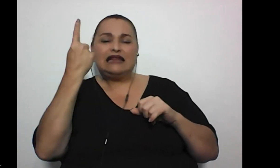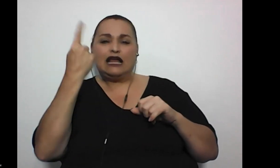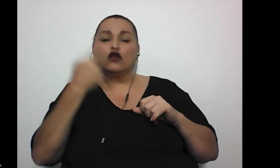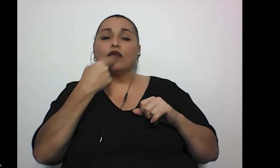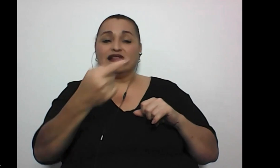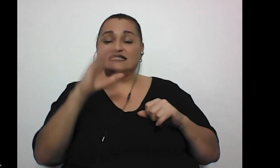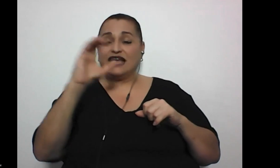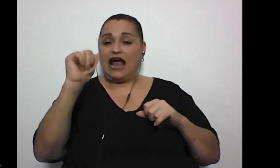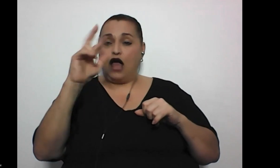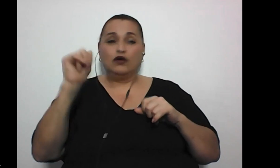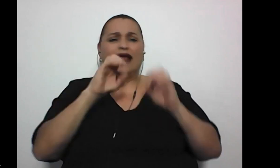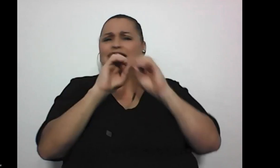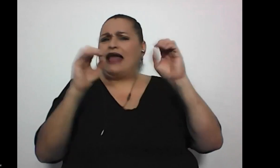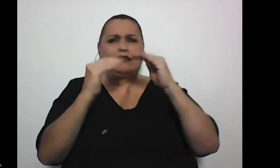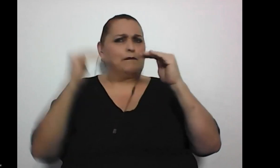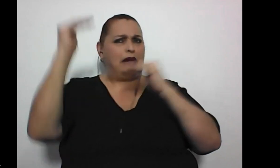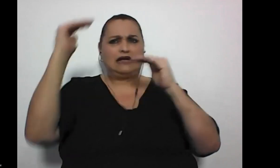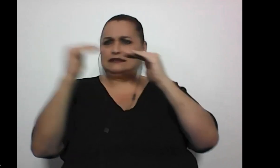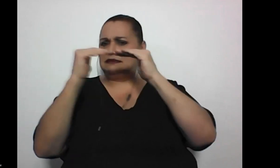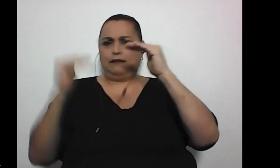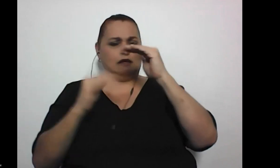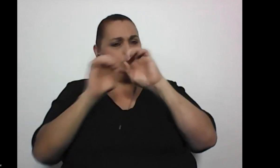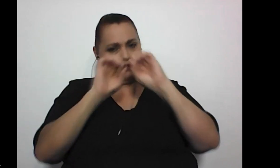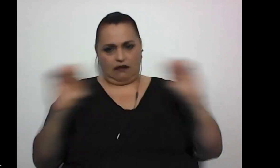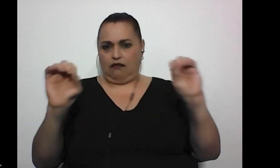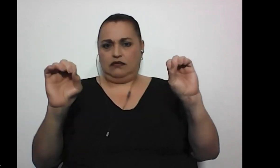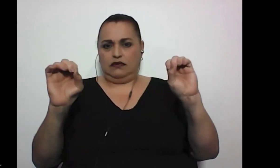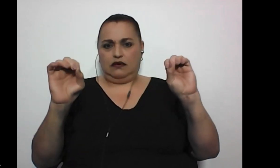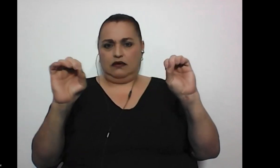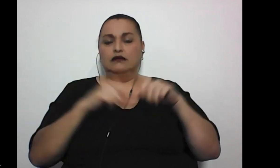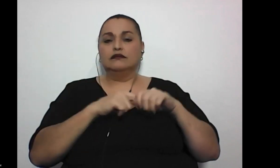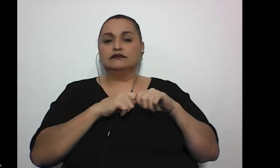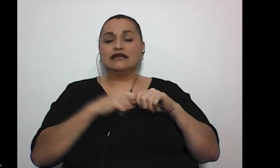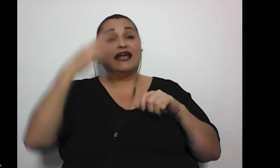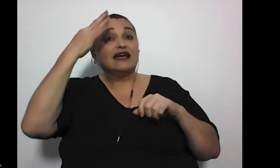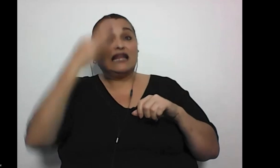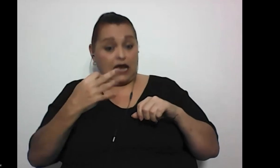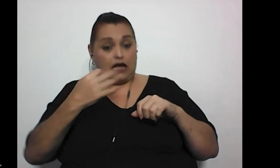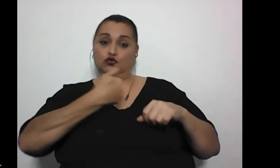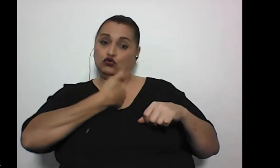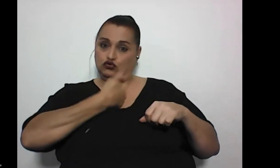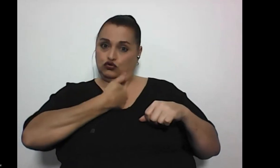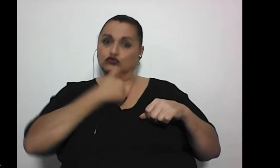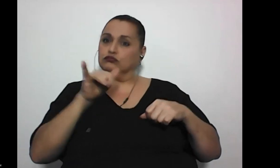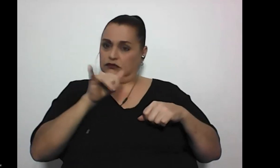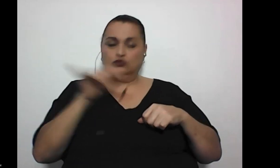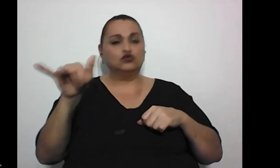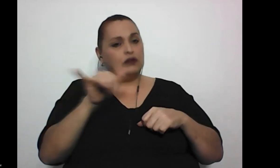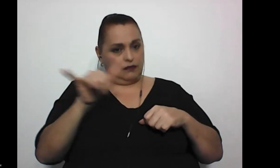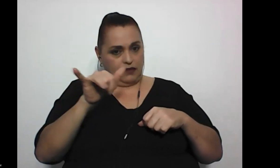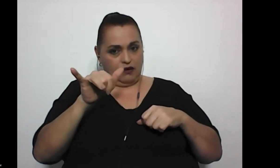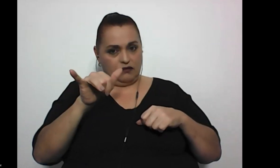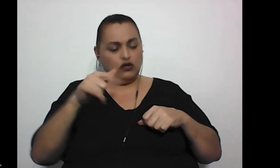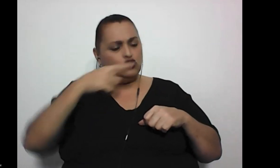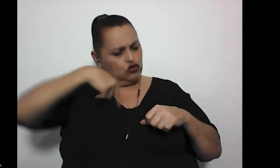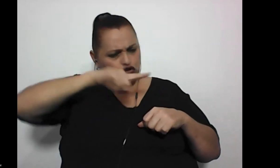Carolina que nadie es más que nadie ni menos que nadie y el creérnosla a nosotras también, ¿no? El